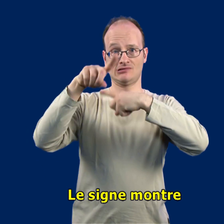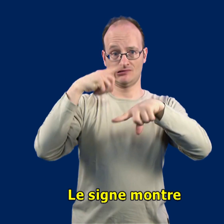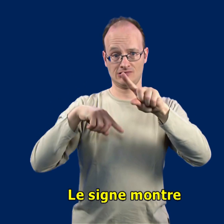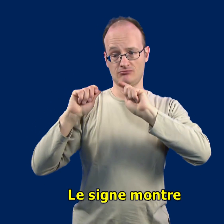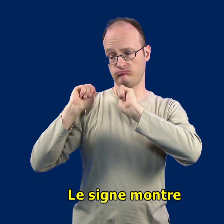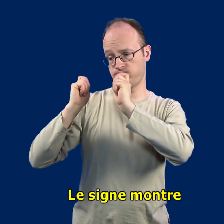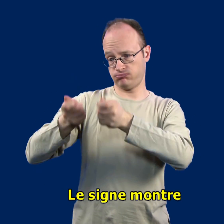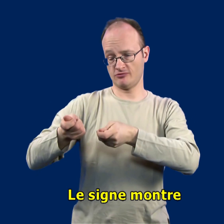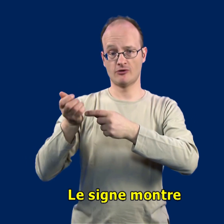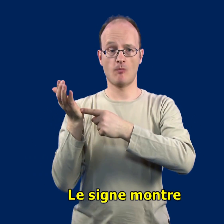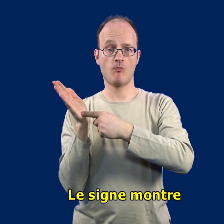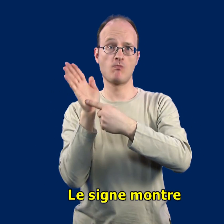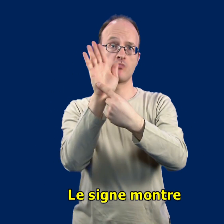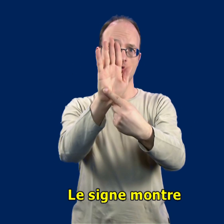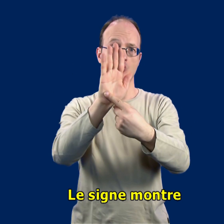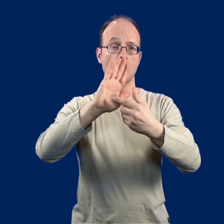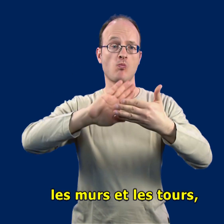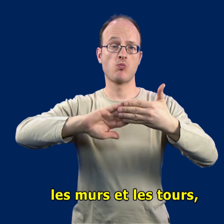Le signe montre les murs et les tours,